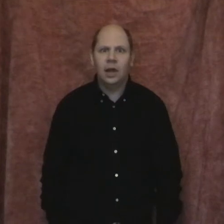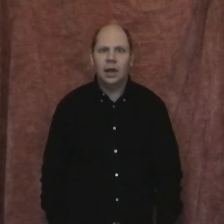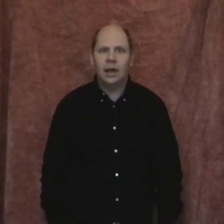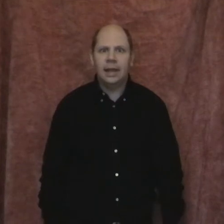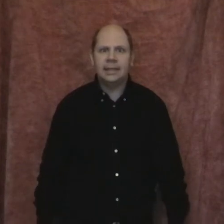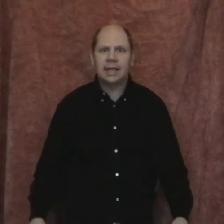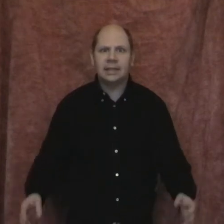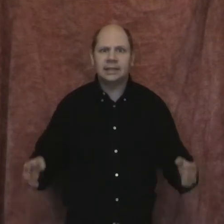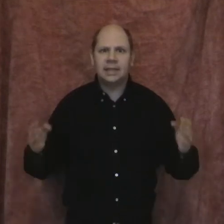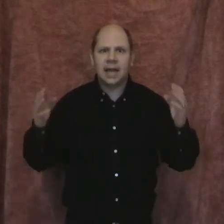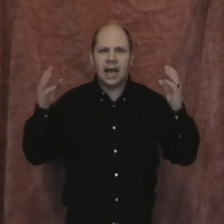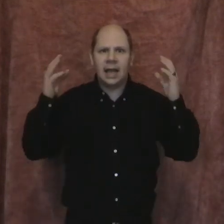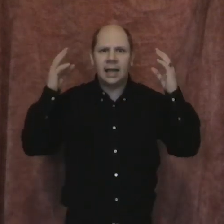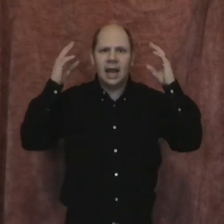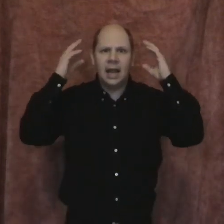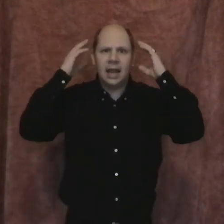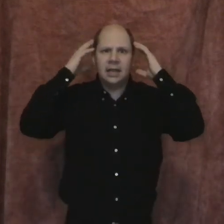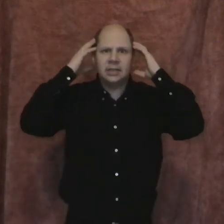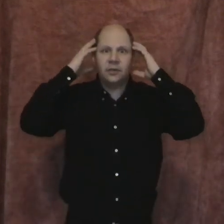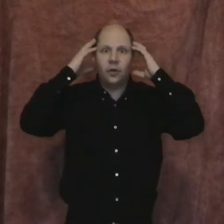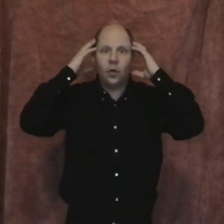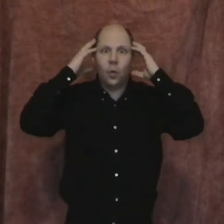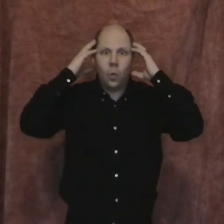Ist das nicht ein X für O?